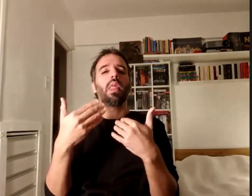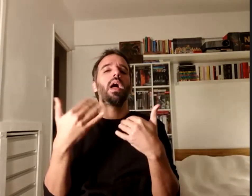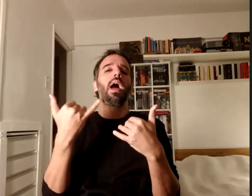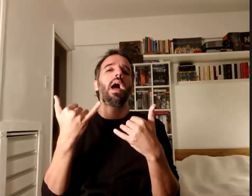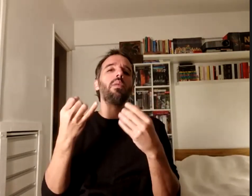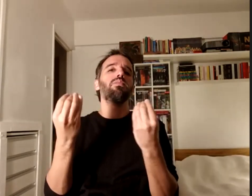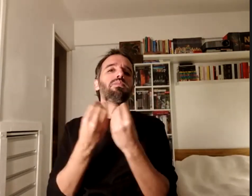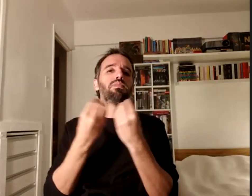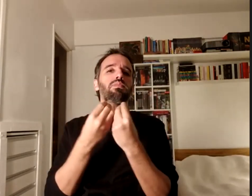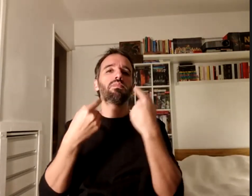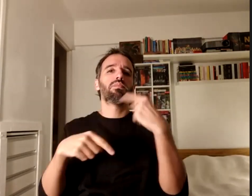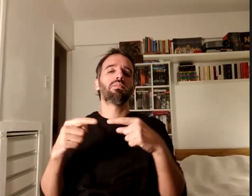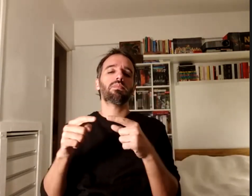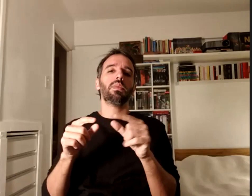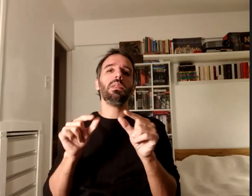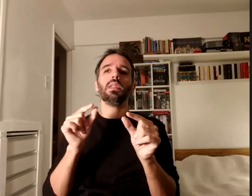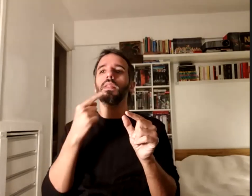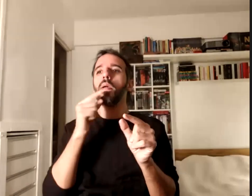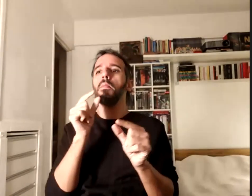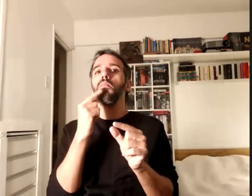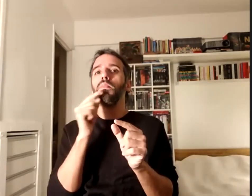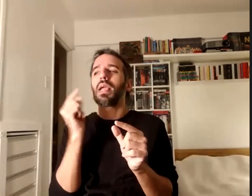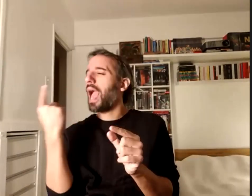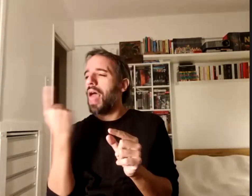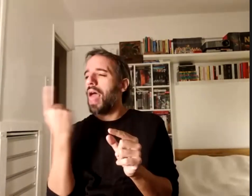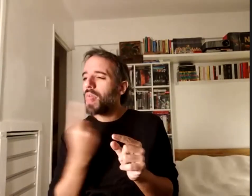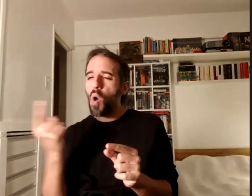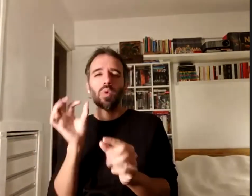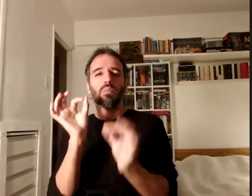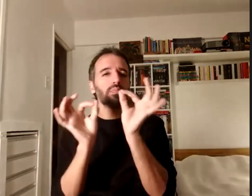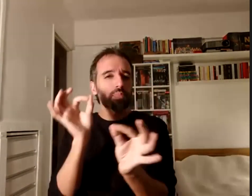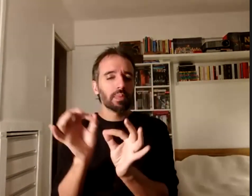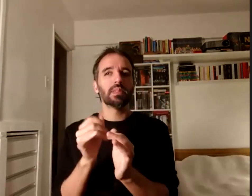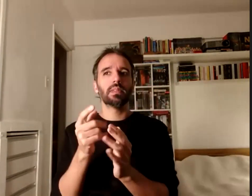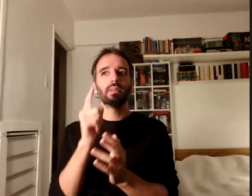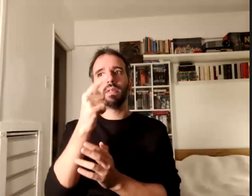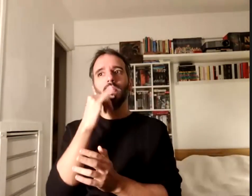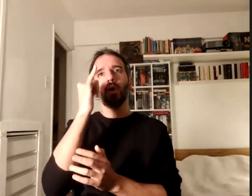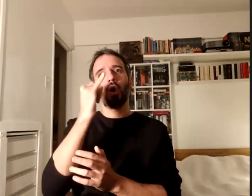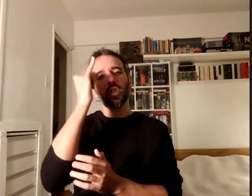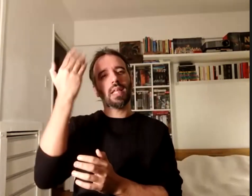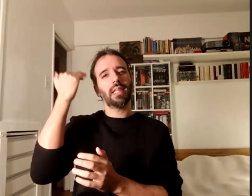miradas particulares de cada una el recorrido como vos ya mencionaste Marina de Carolina amplísimo